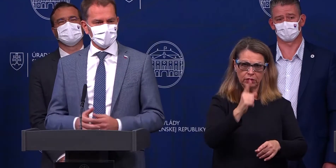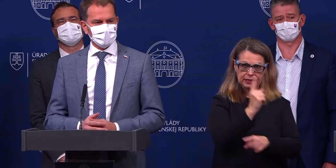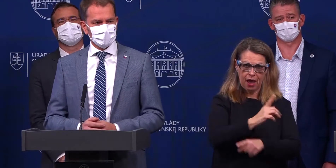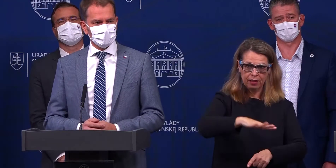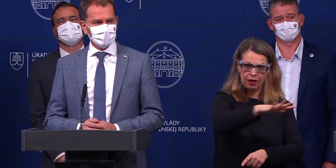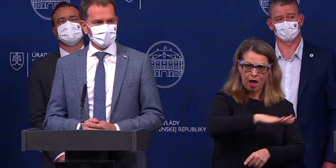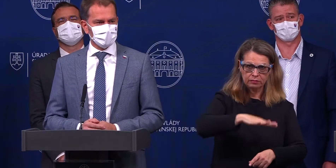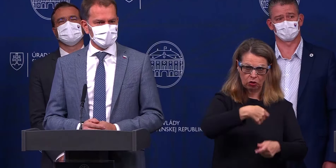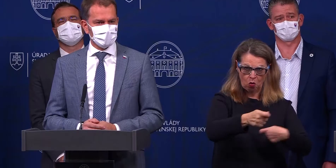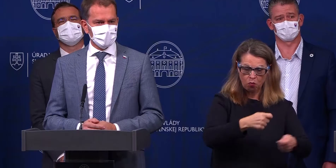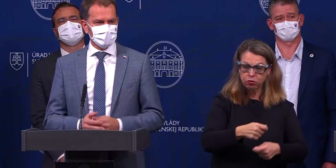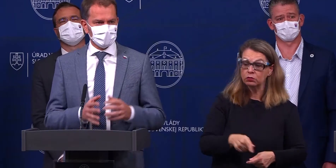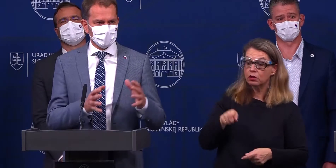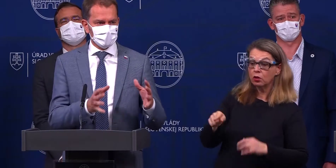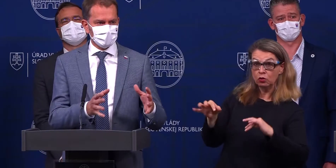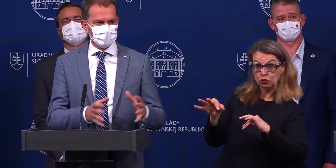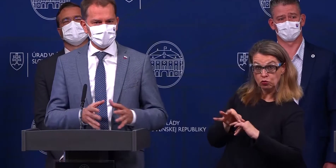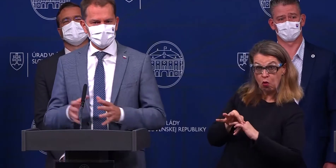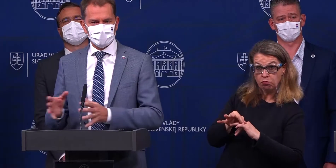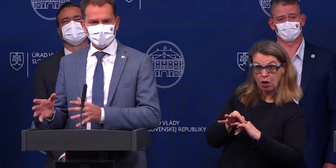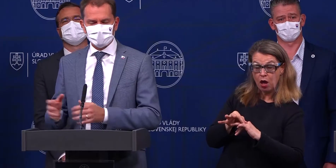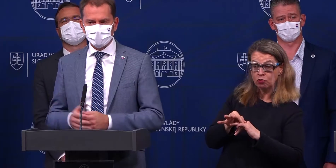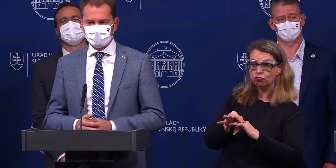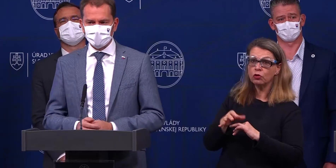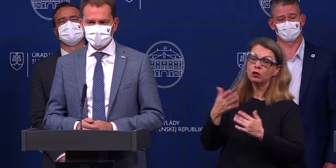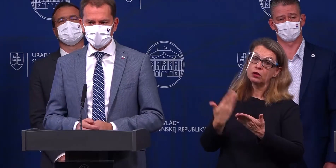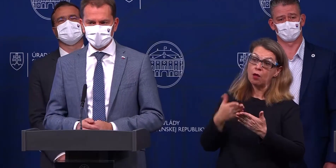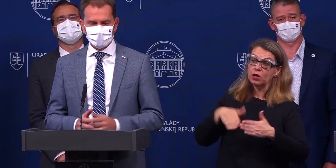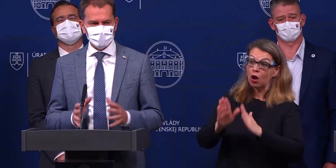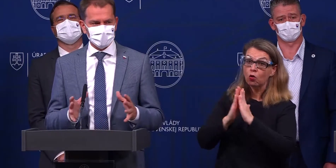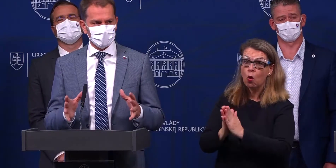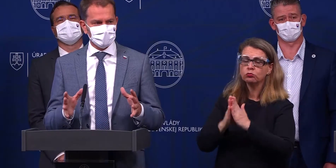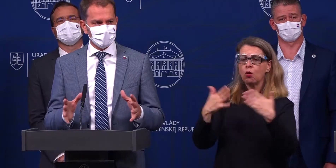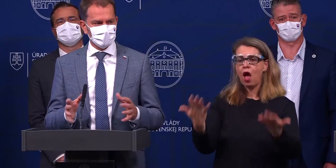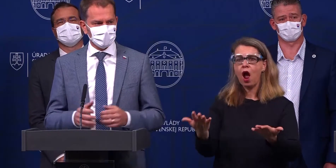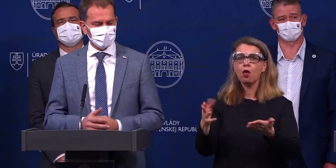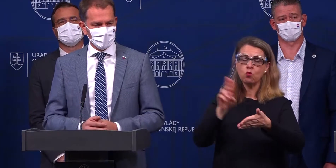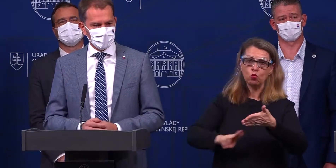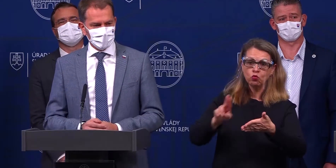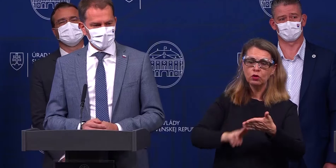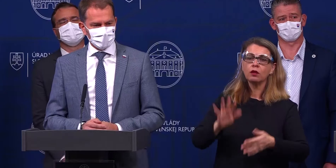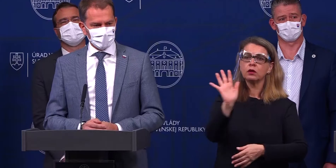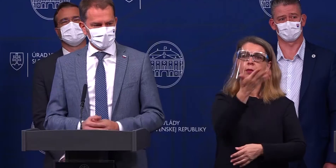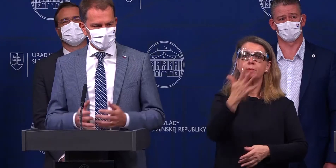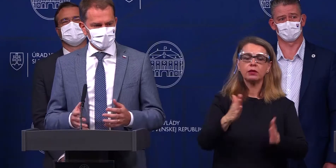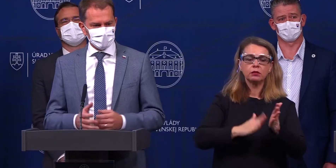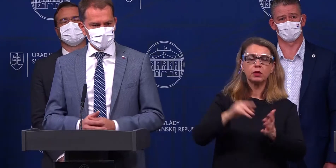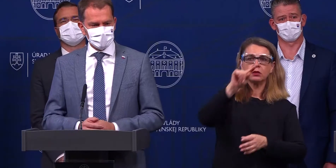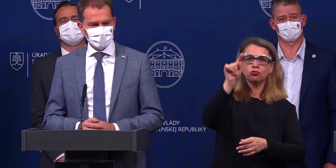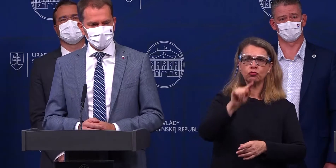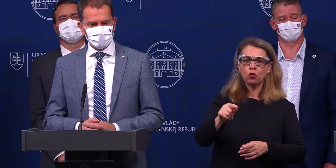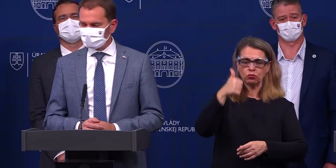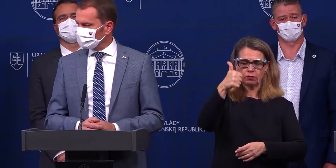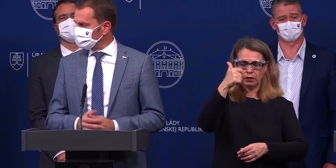priestore, kde sa bude konať sobáš, či to je civilný priestor alebo církevný priestor, 15 metrov štvorcových na jedného